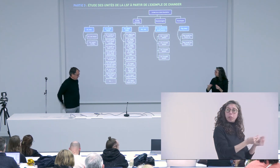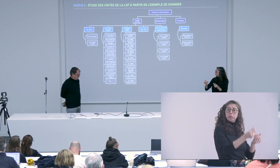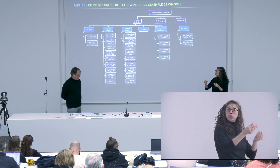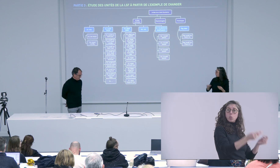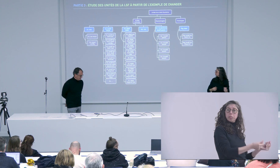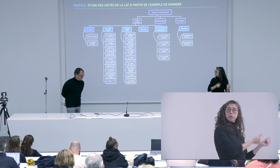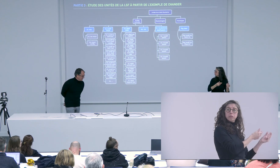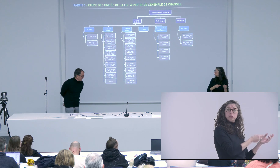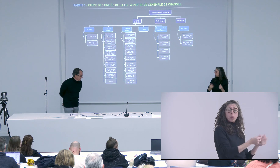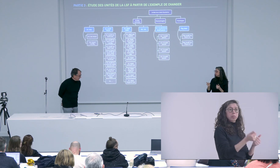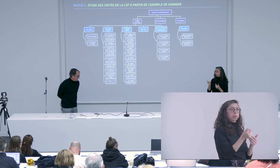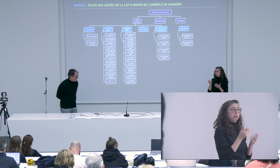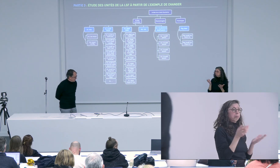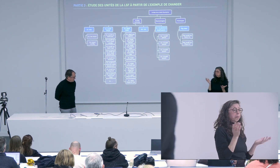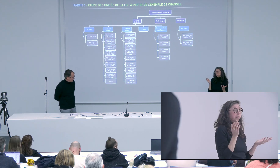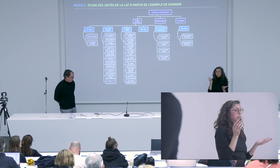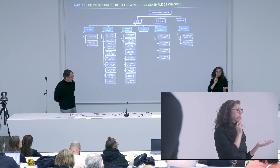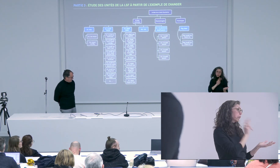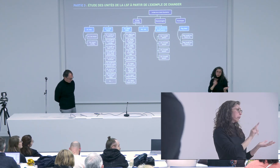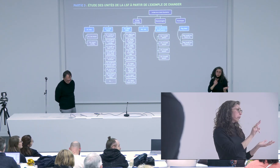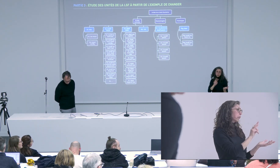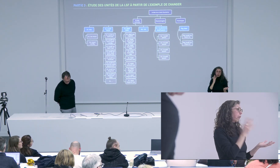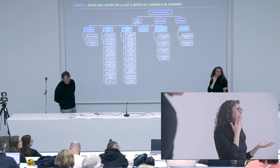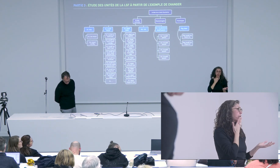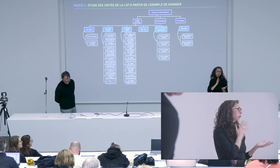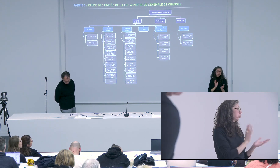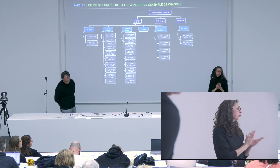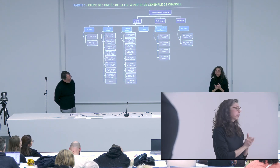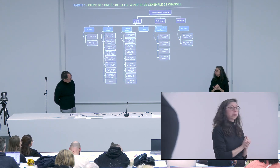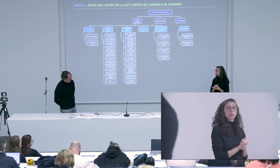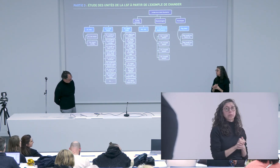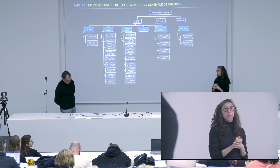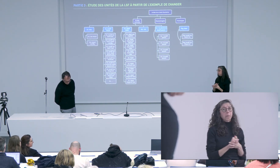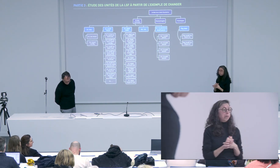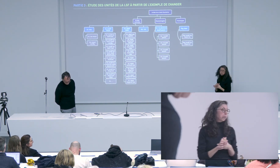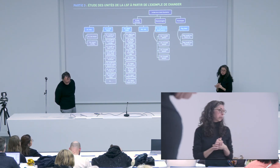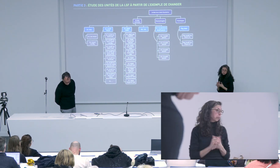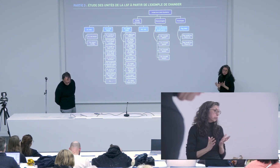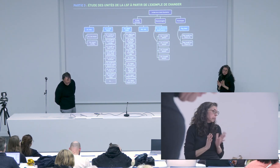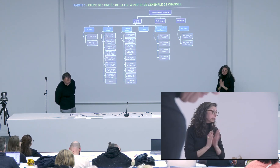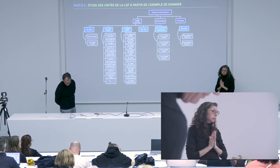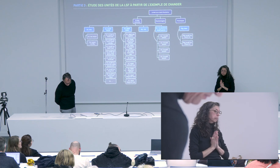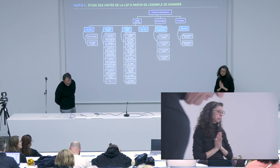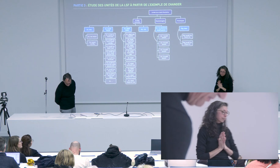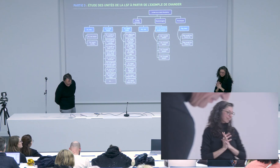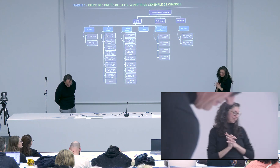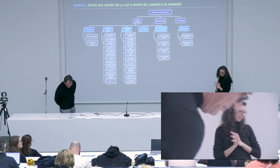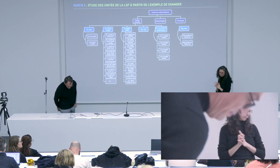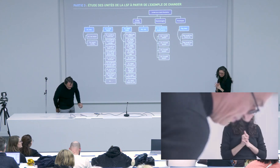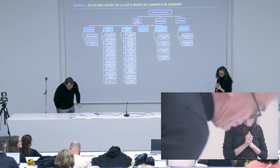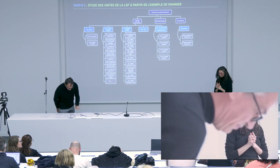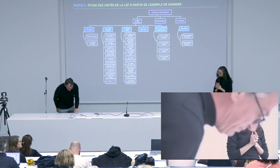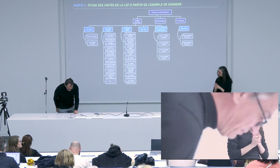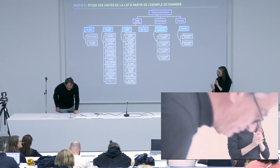trois heures il est arrivé une langue des signes très fluide les échanges ont été très fluides vraiment très agréables entre les deux je